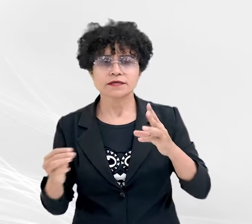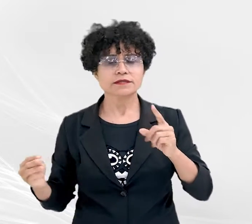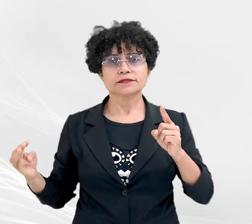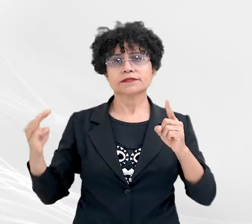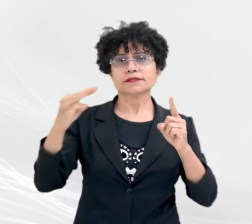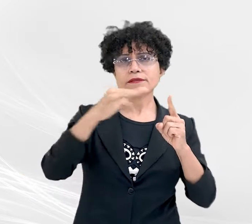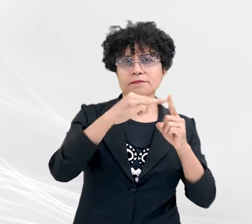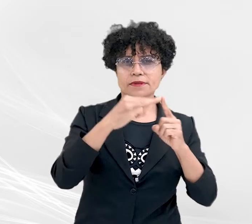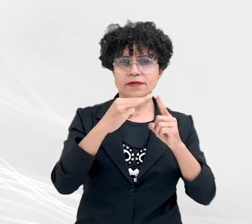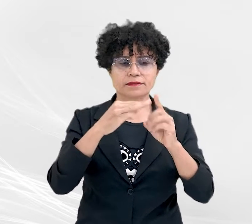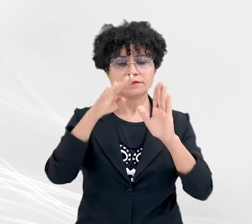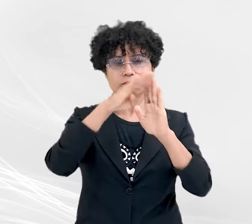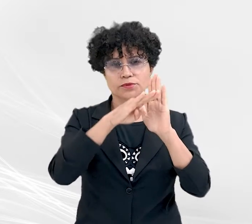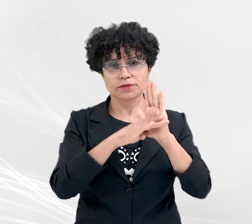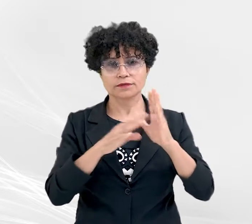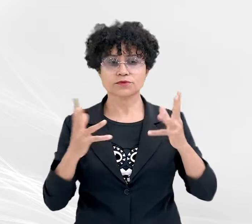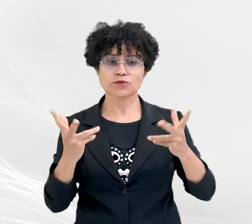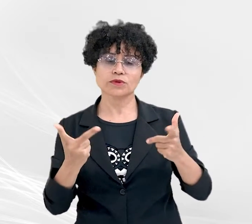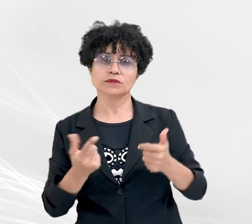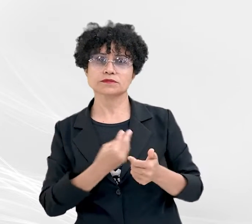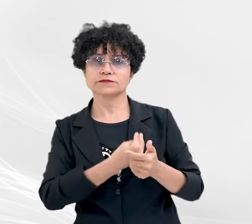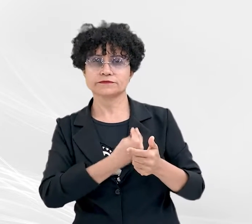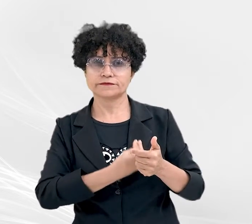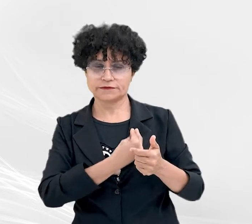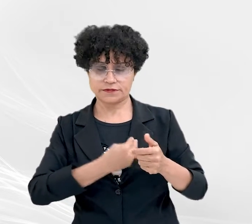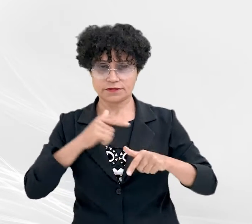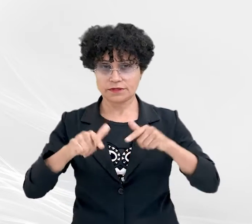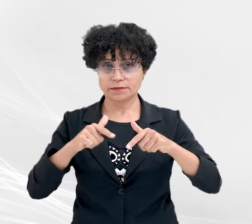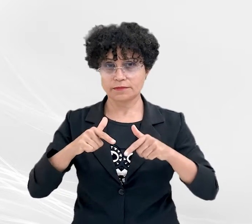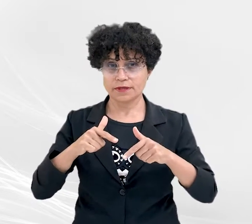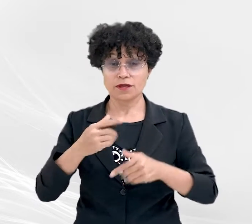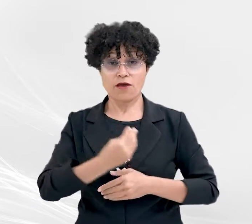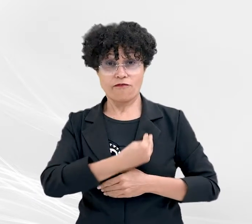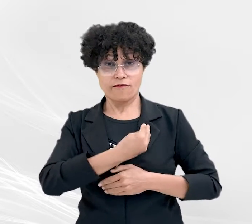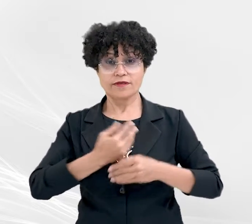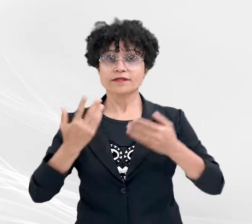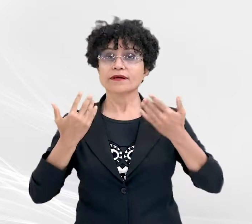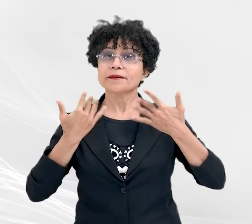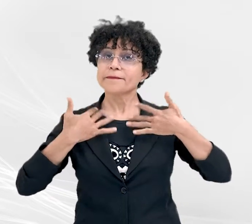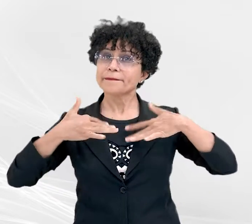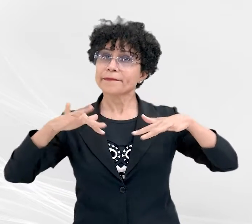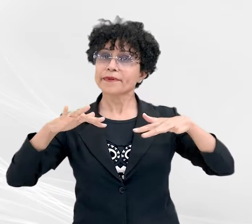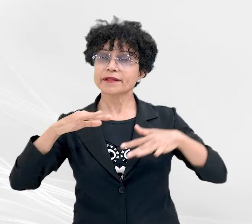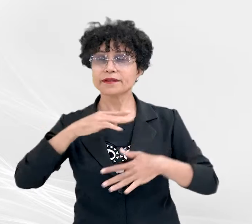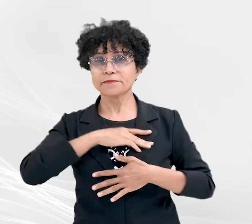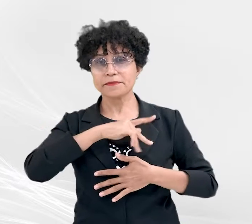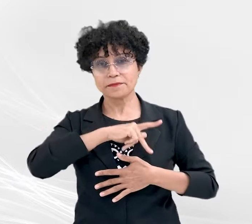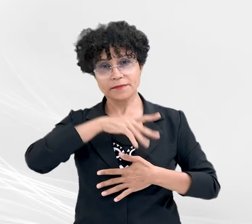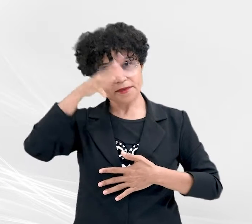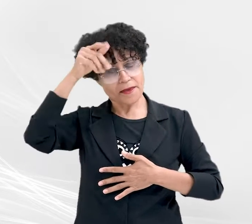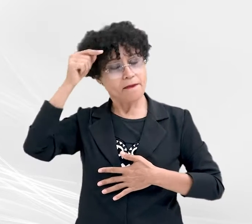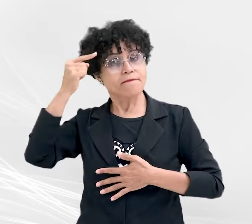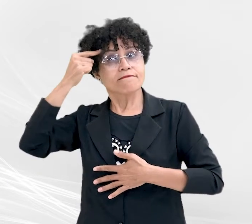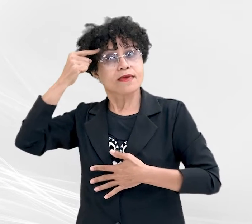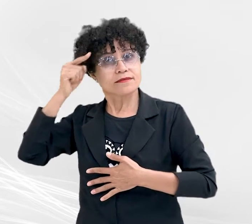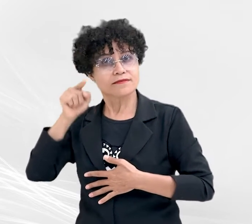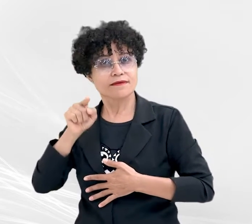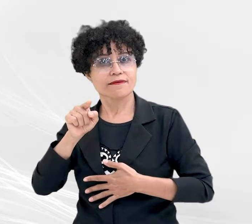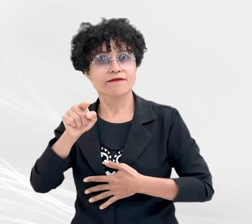Programa de Qualidade de Vida no Trabalho, Vida Plena MPMT, pensando em você, no que se refere à